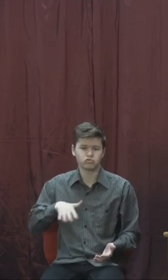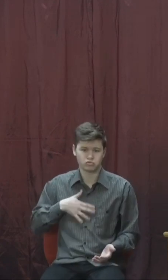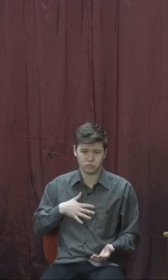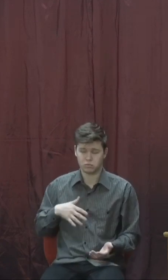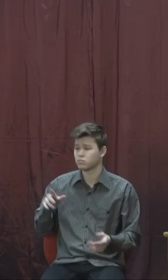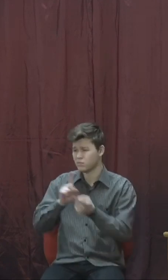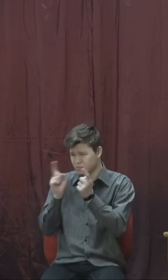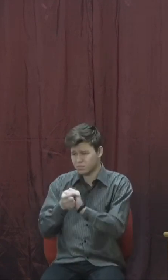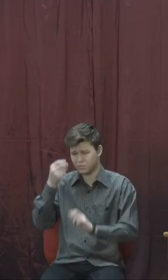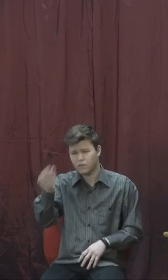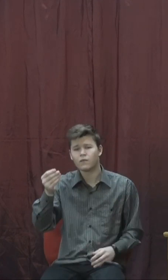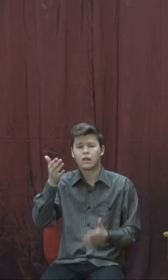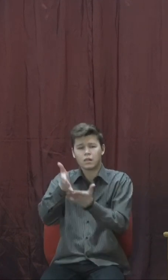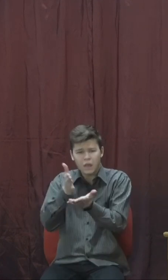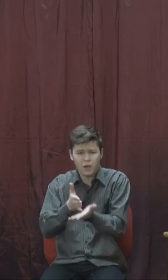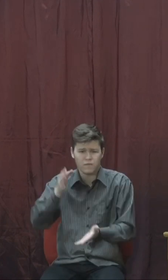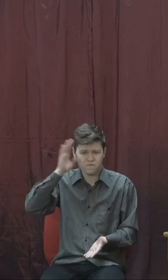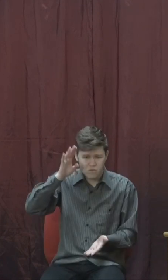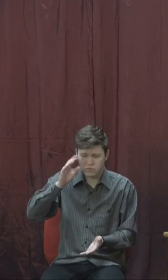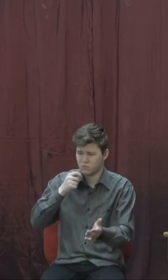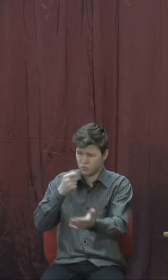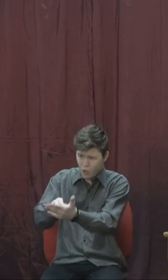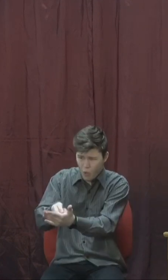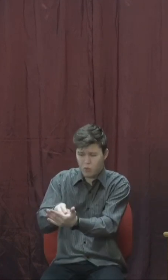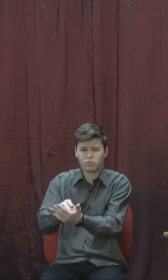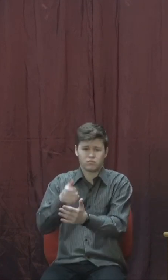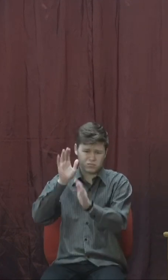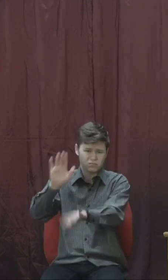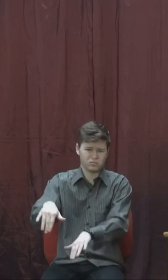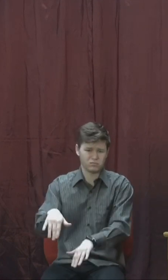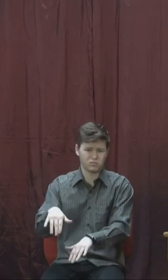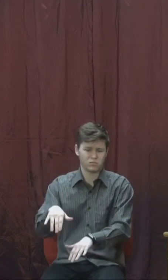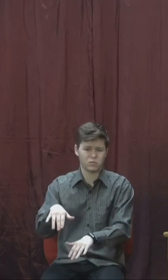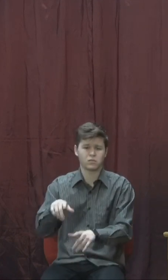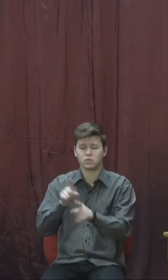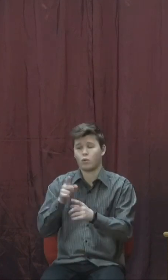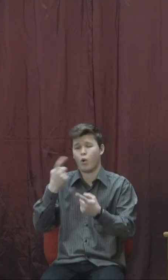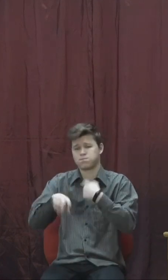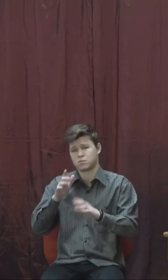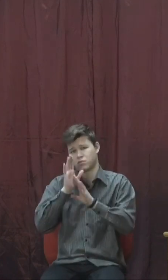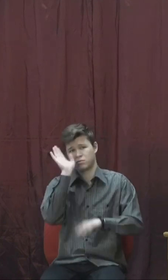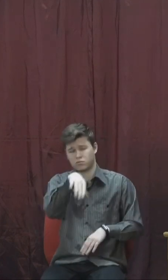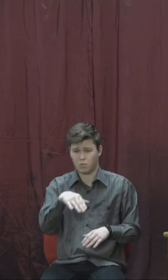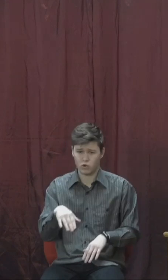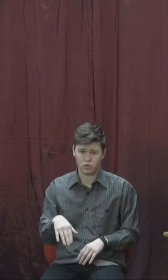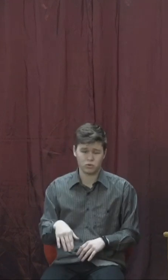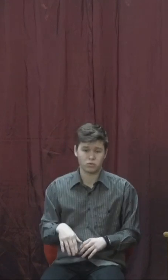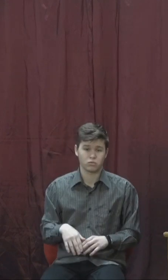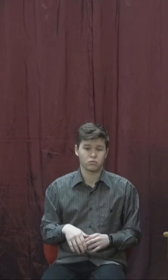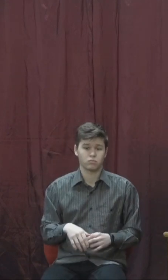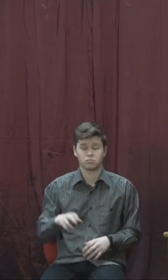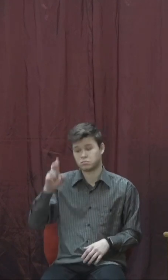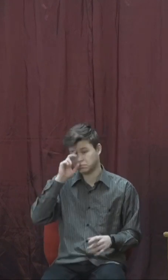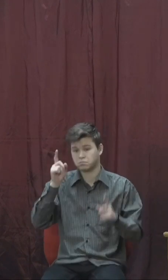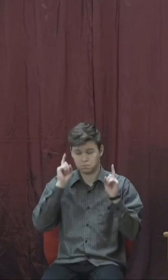Поклади хліб та воду перед ними, і нехай вони їдять та п'ють, і нехай йдуть до свого пана. І справив